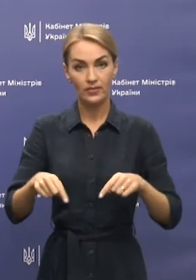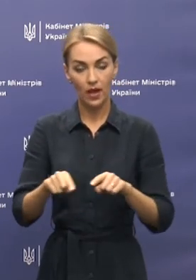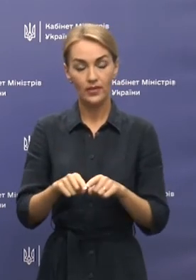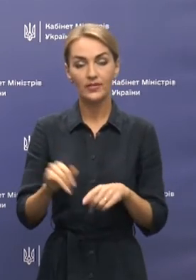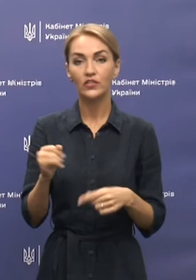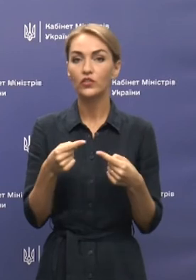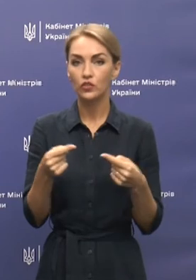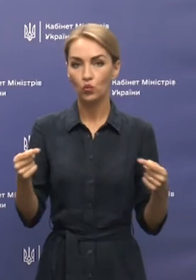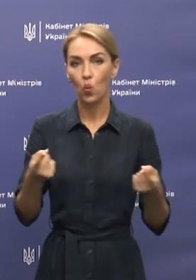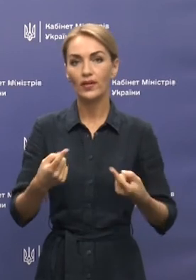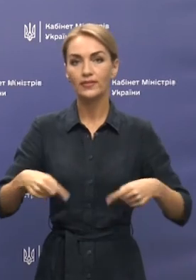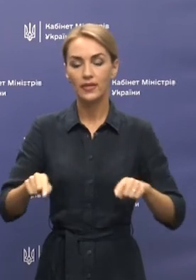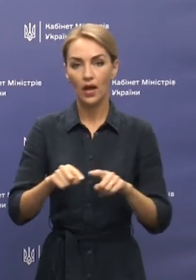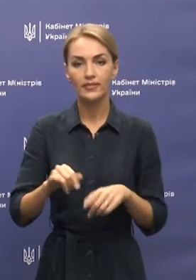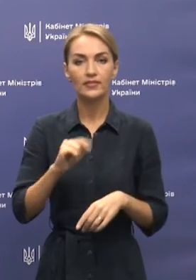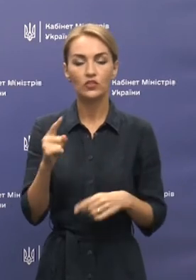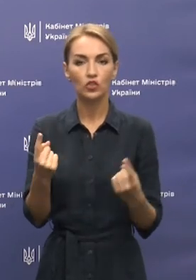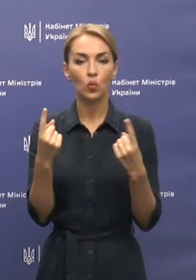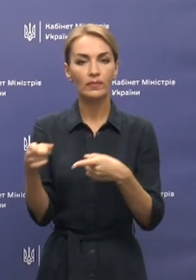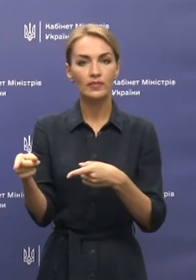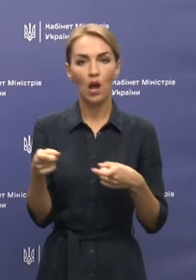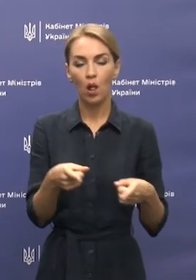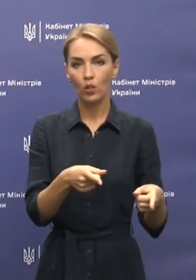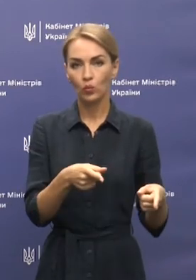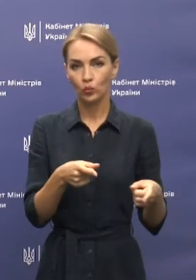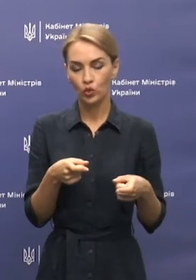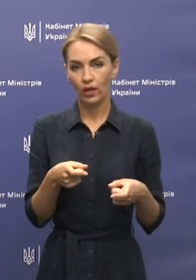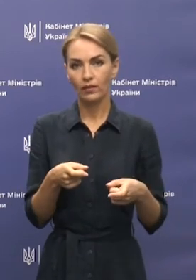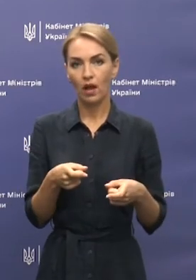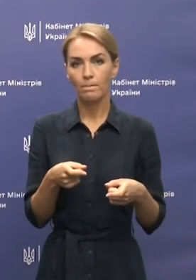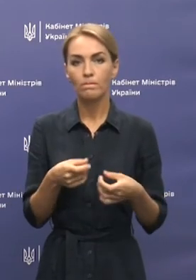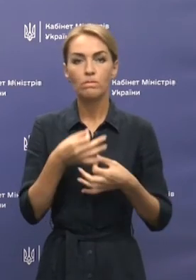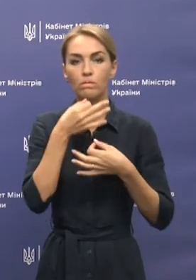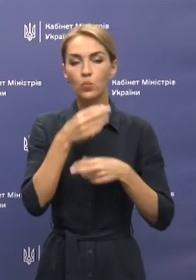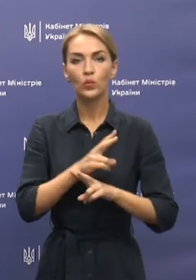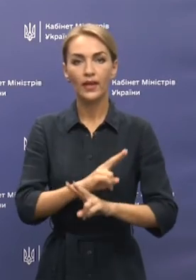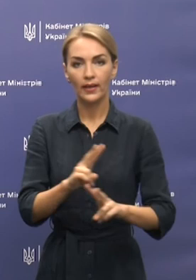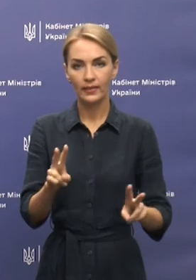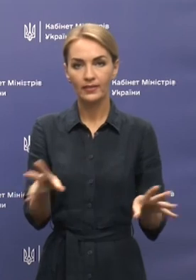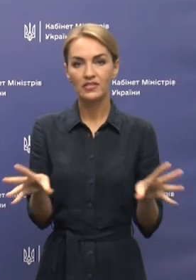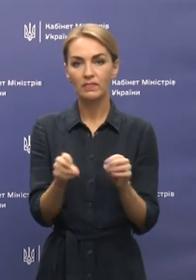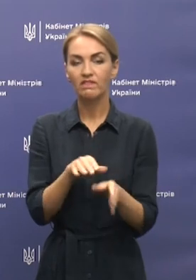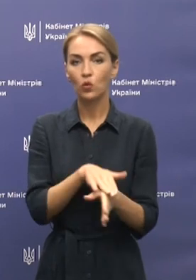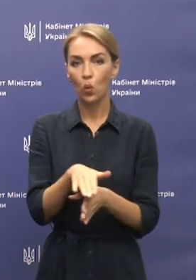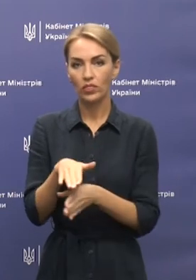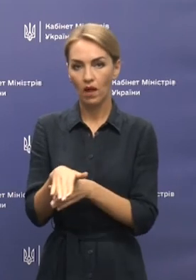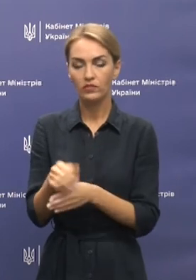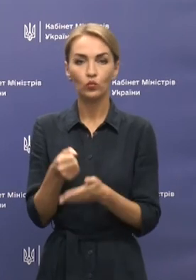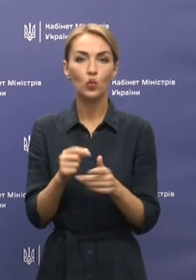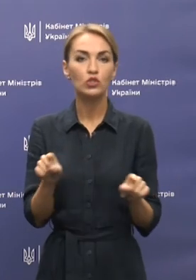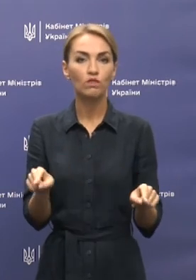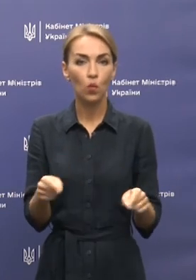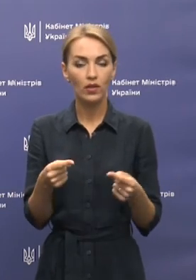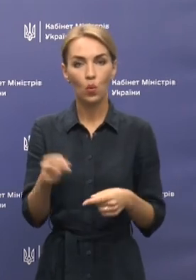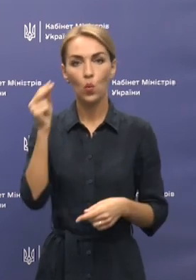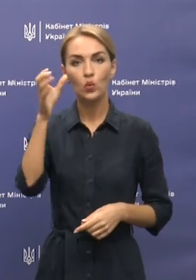інших організацій із широким залученням будь-яких співвиконавців до створення освітнього